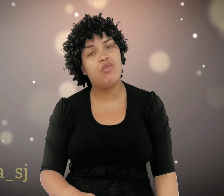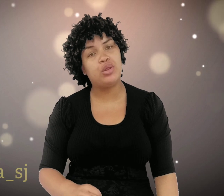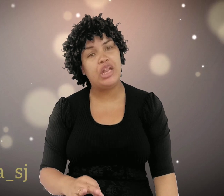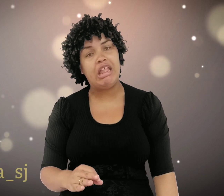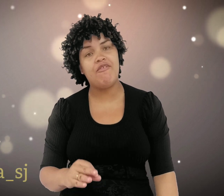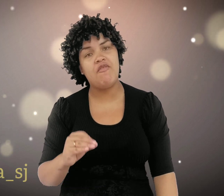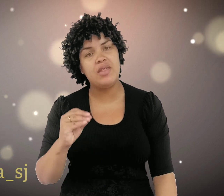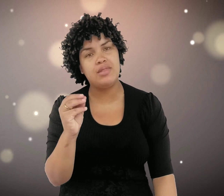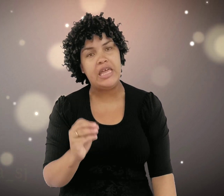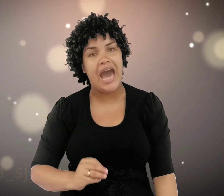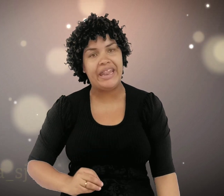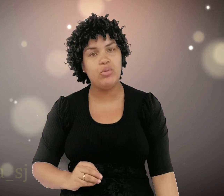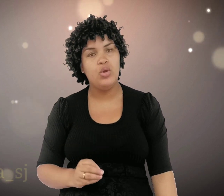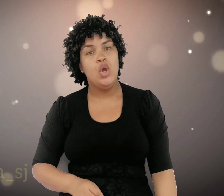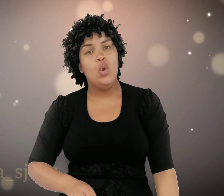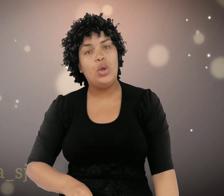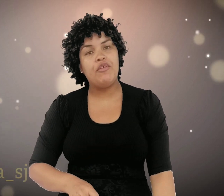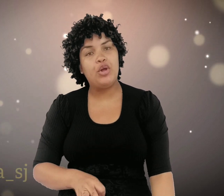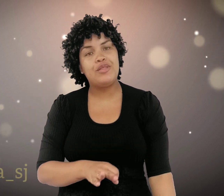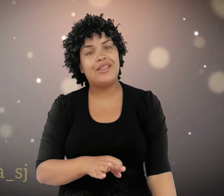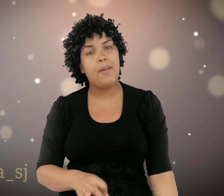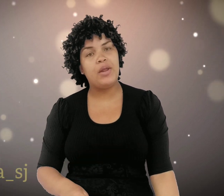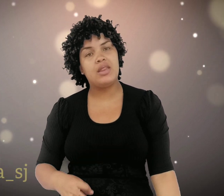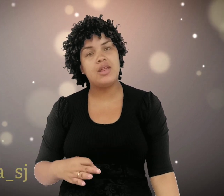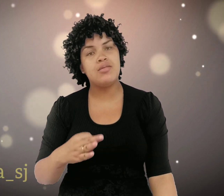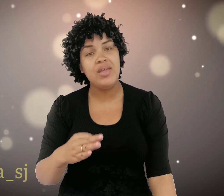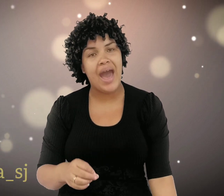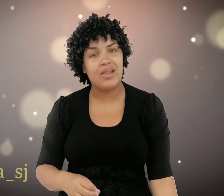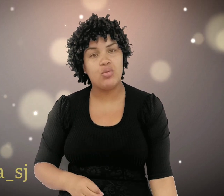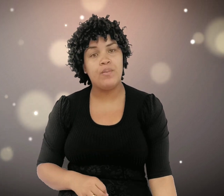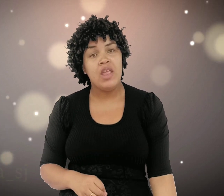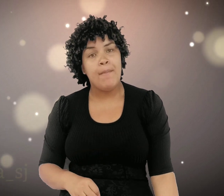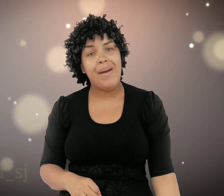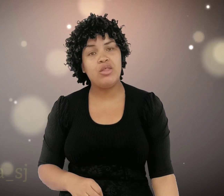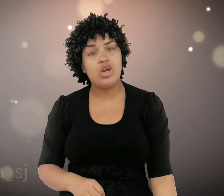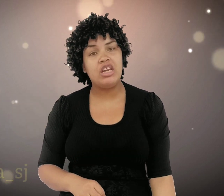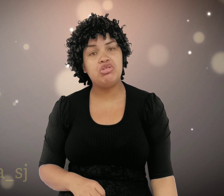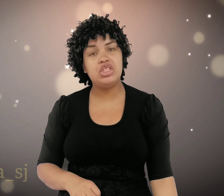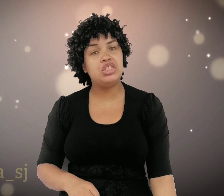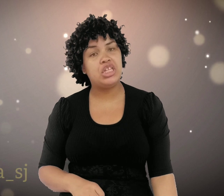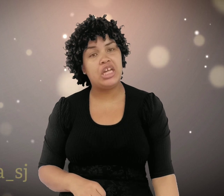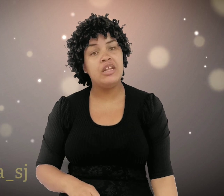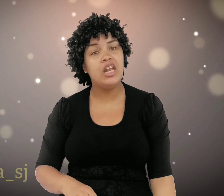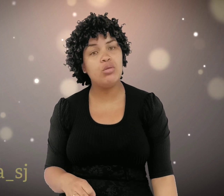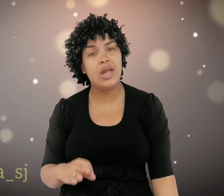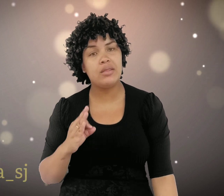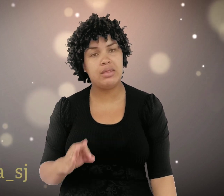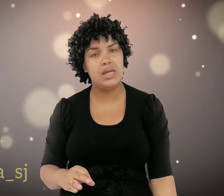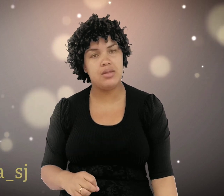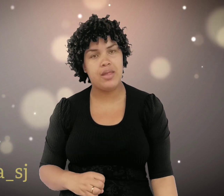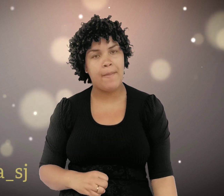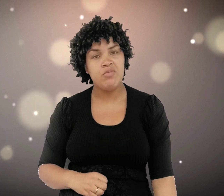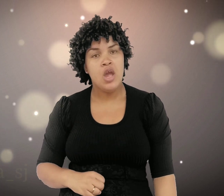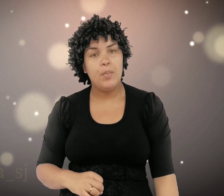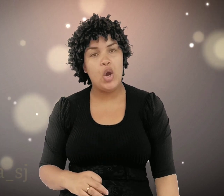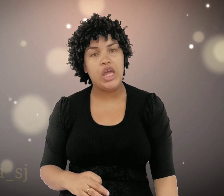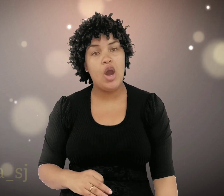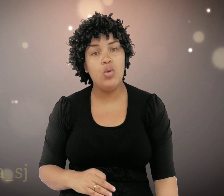você tem vivenciado, o que você tem presenciado. Mas eu quero te dizer, não desista, porque o